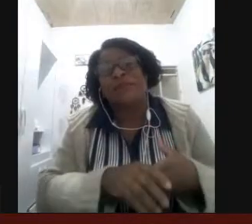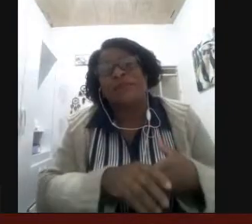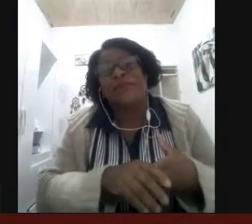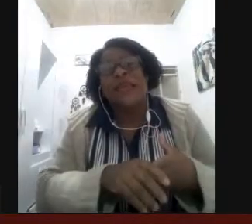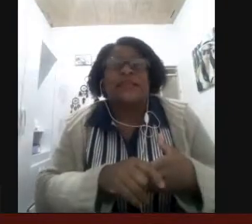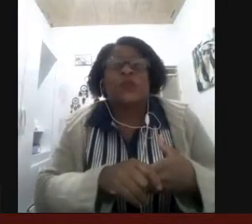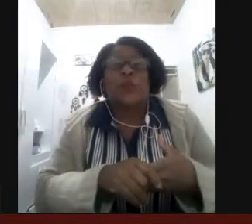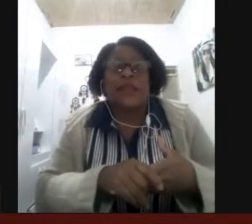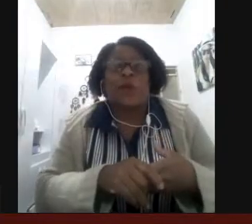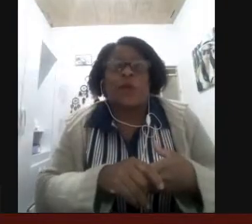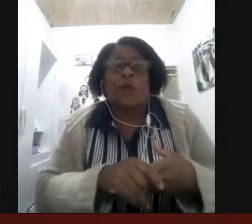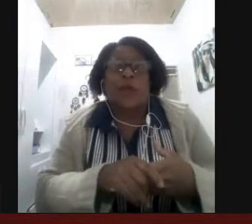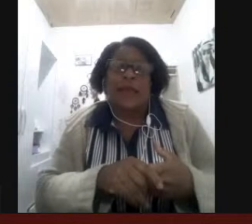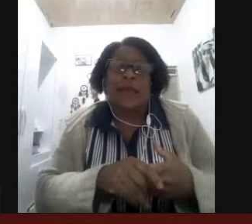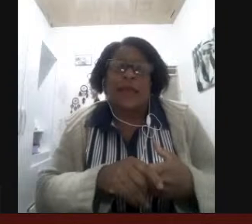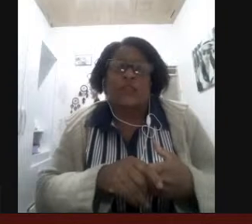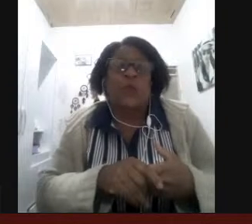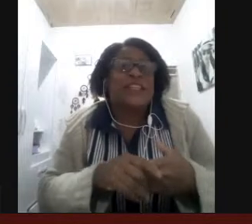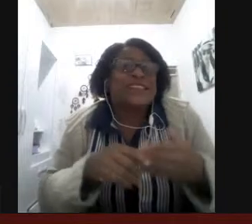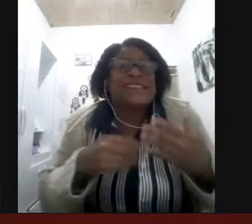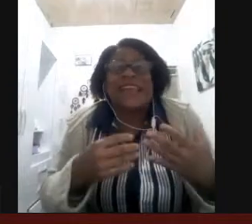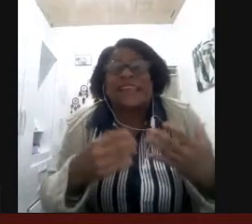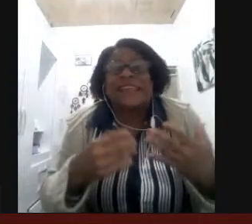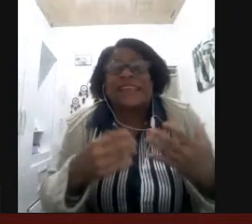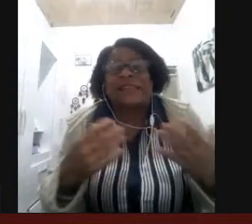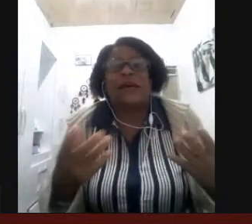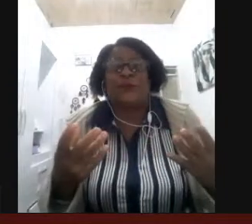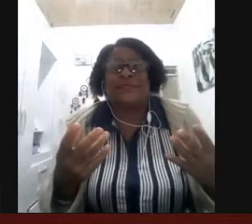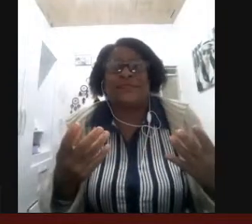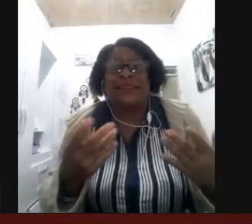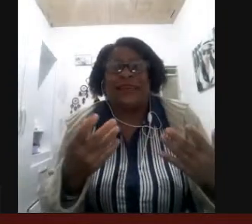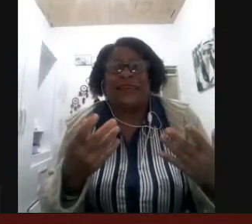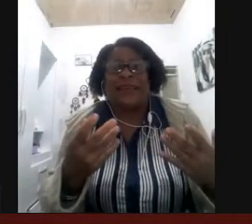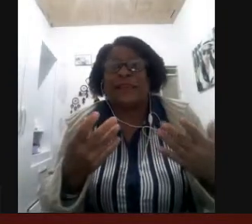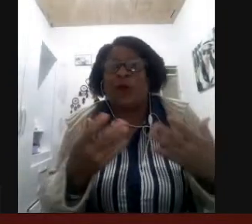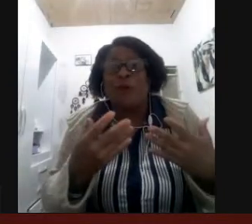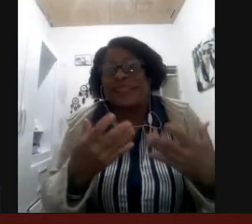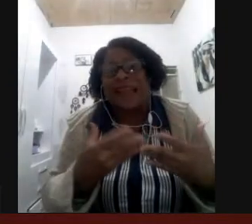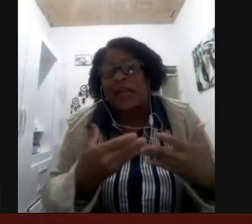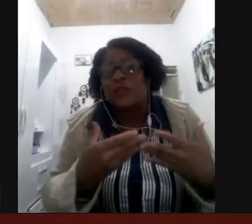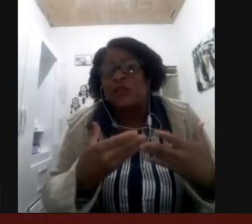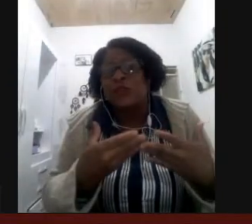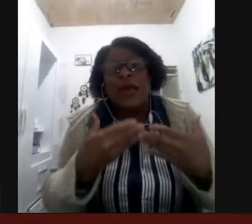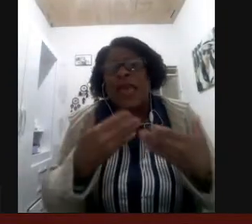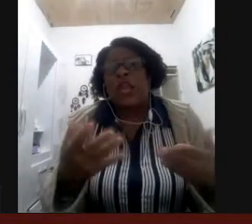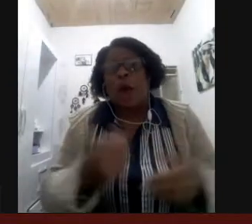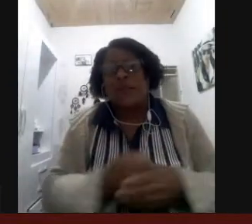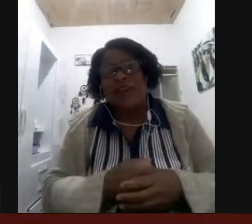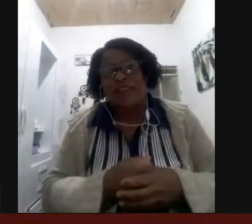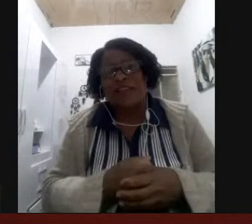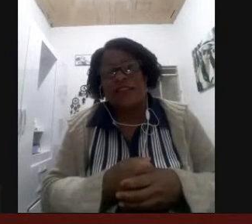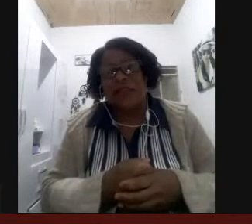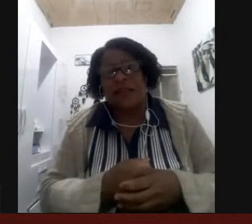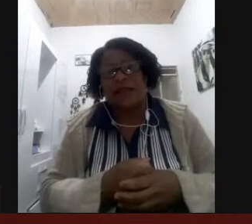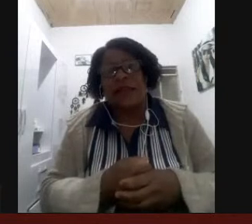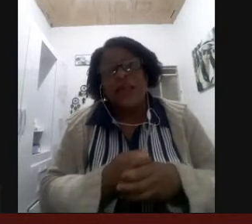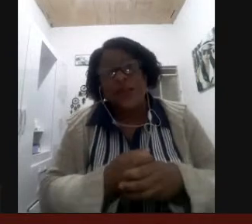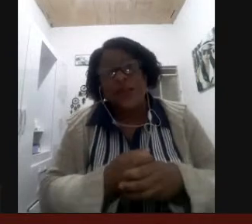descobriram que ele era surdo quando ele tinha 6 anos então foi um atraso enorme na vida dele e o que